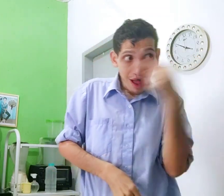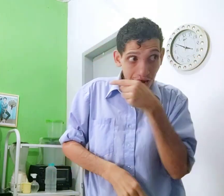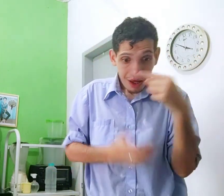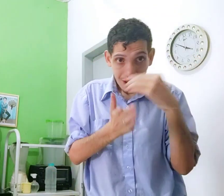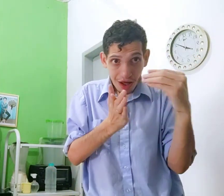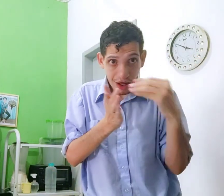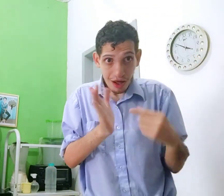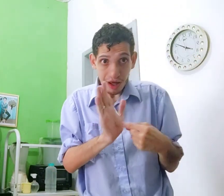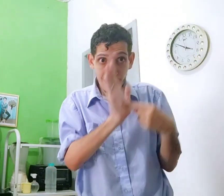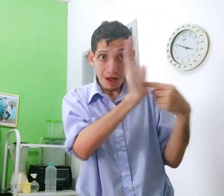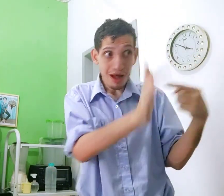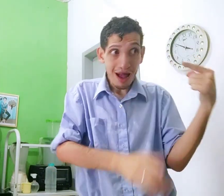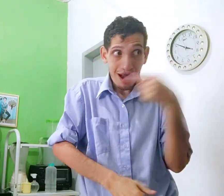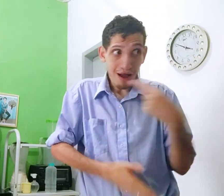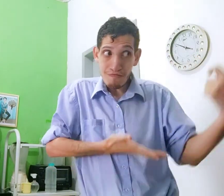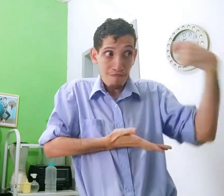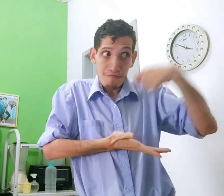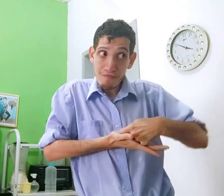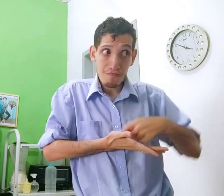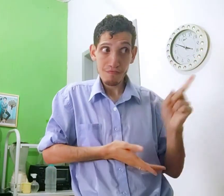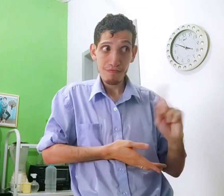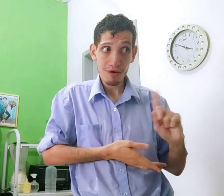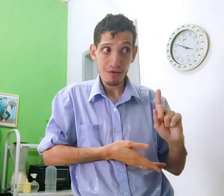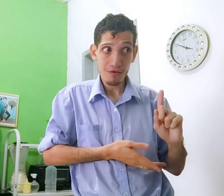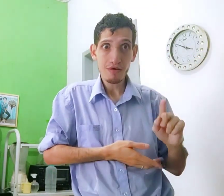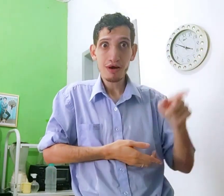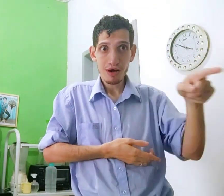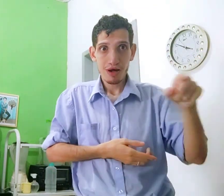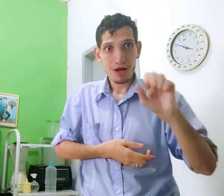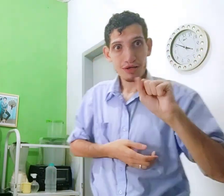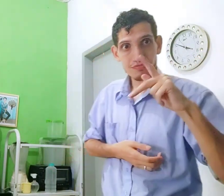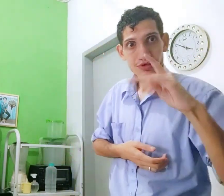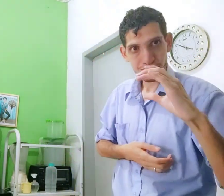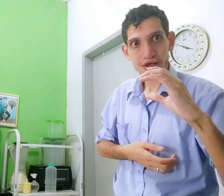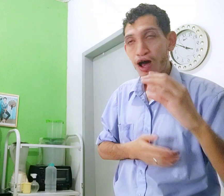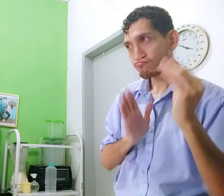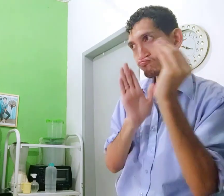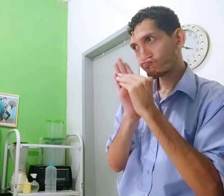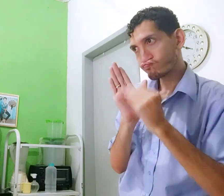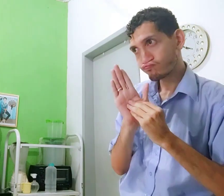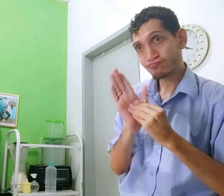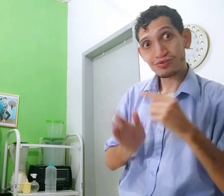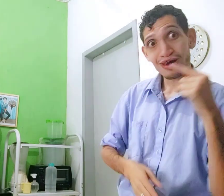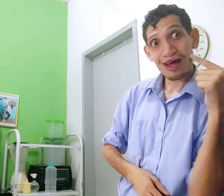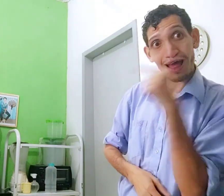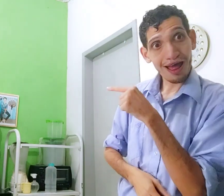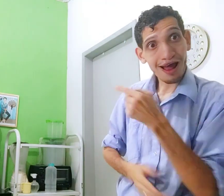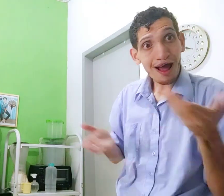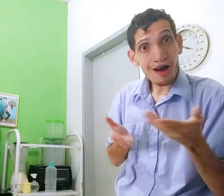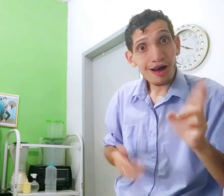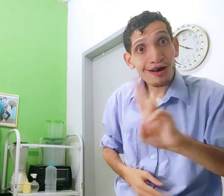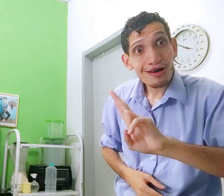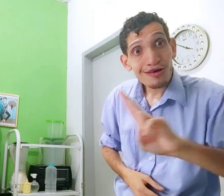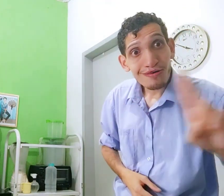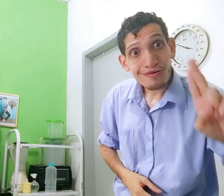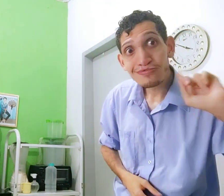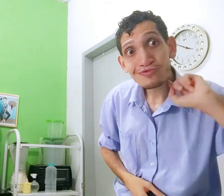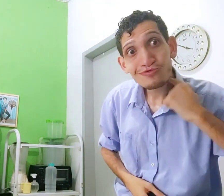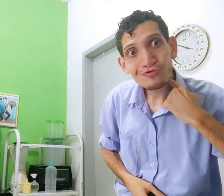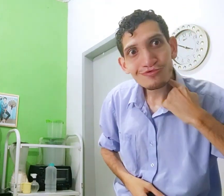RG, olha ela, todos esses dados, não me pagou. Aí o SPC atalou os dados e agora